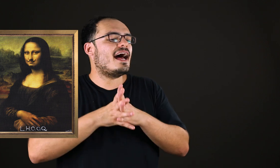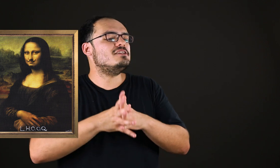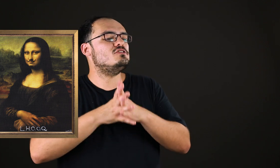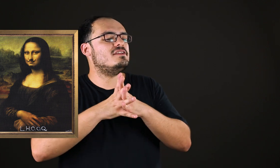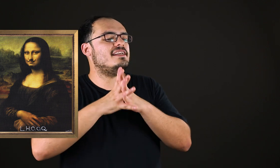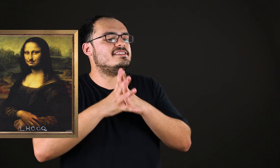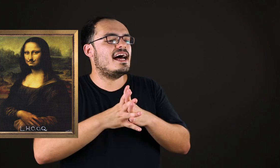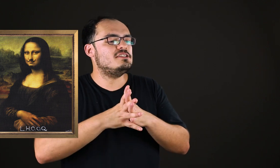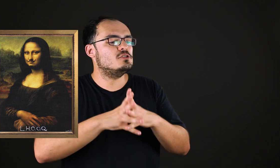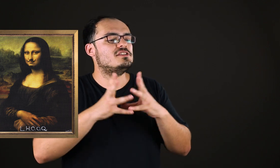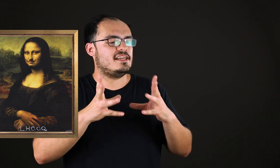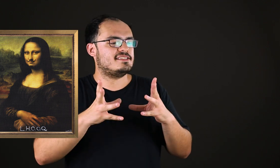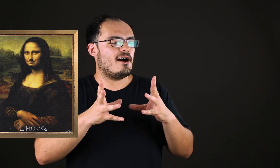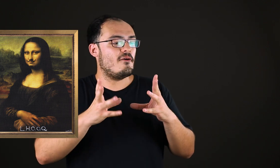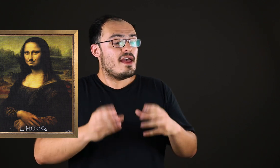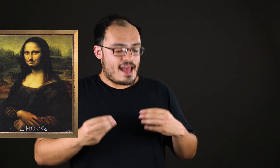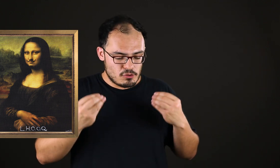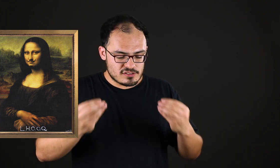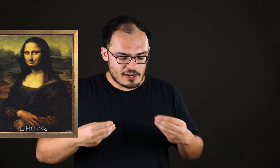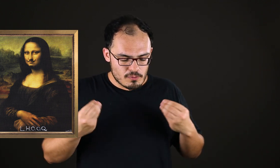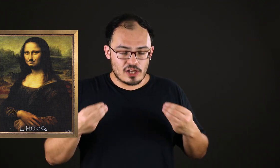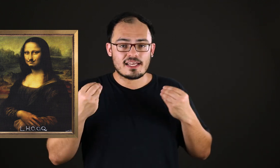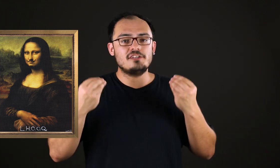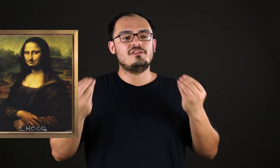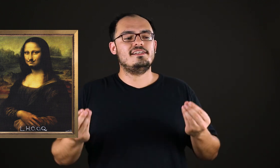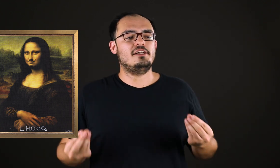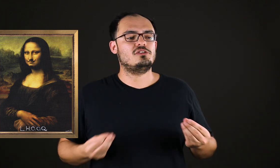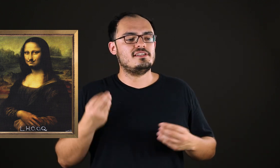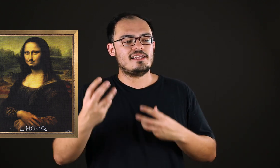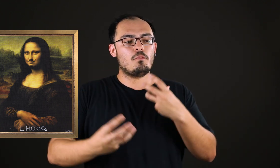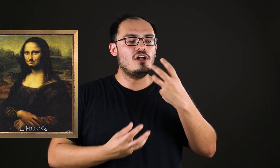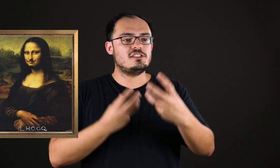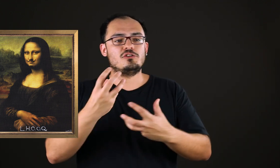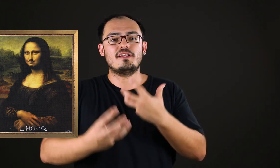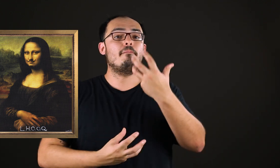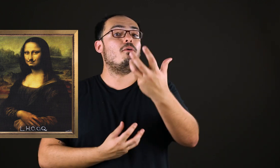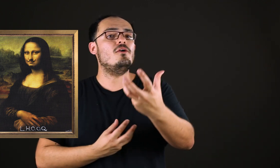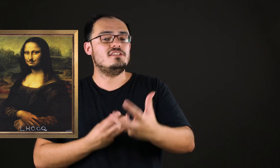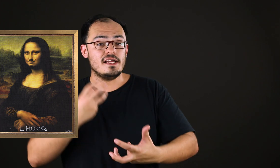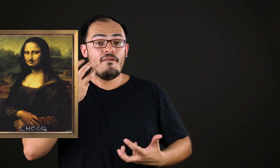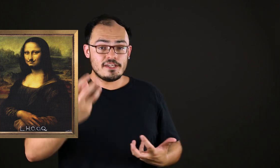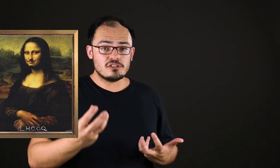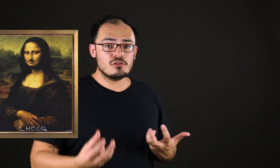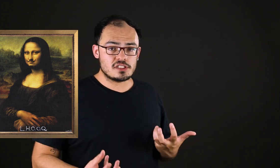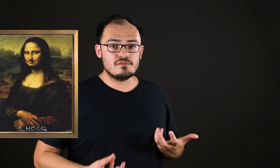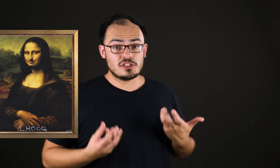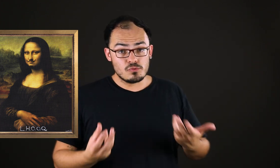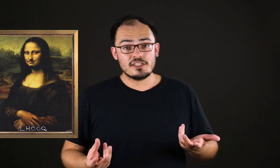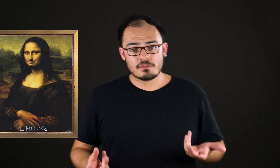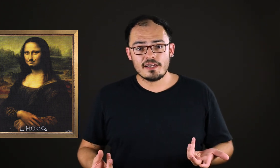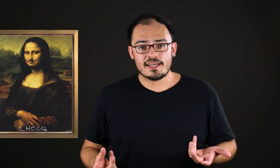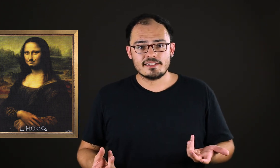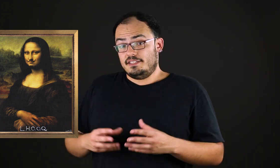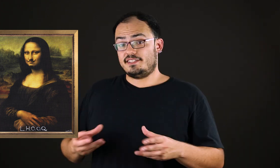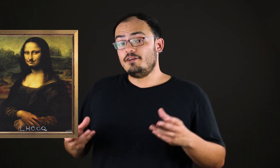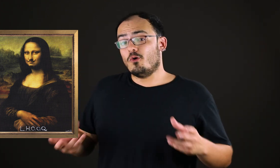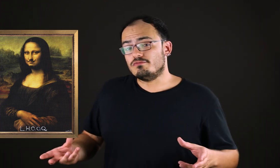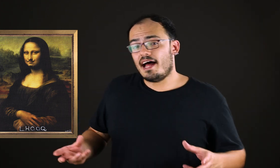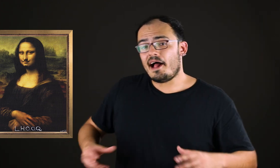racionalidade ocidental. É mostrar como a nossa racionalidade ocidental pode se tornar podre e destrutiva de muitas maneiras. Sem contar